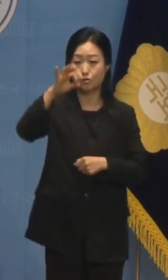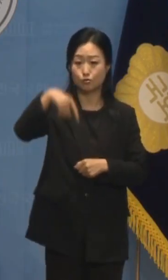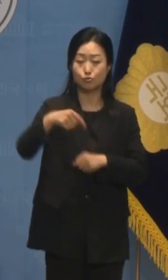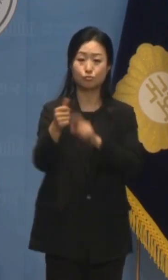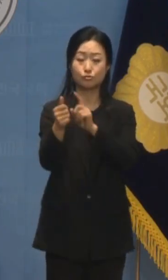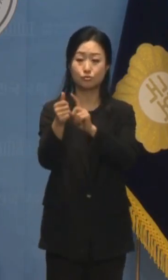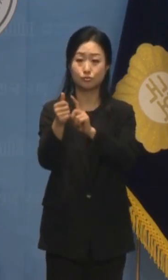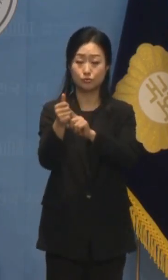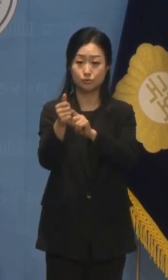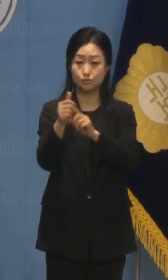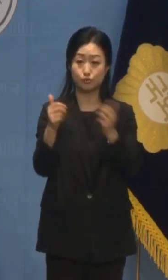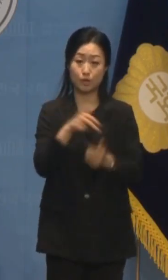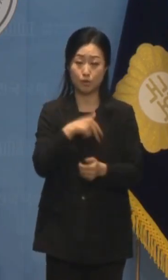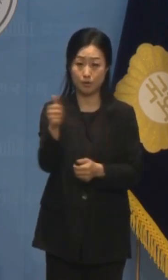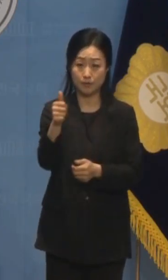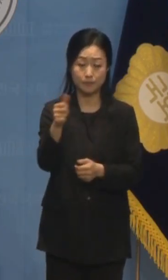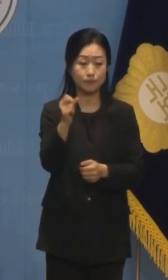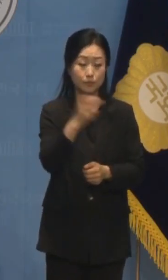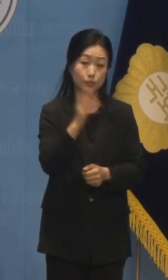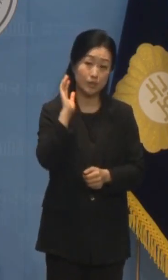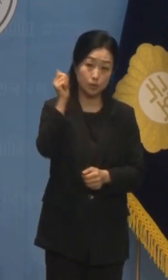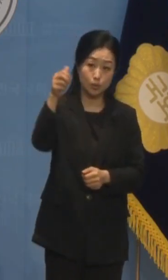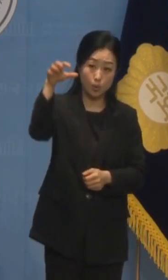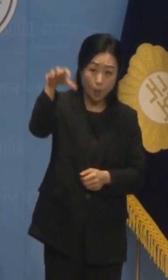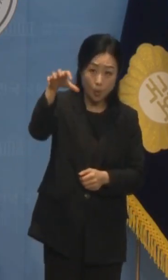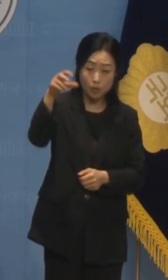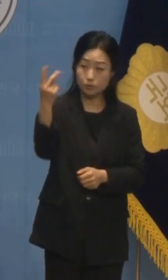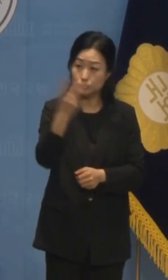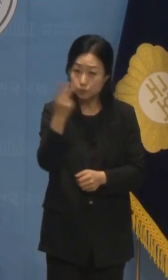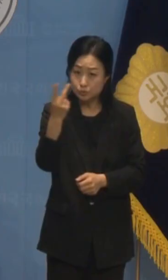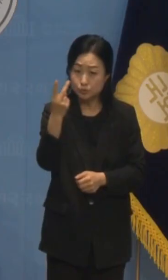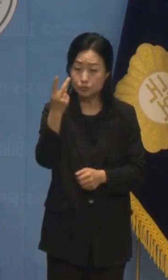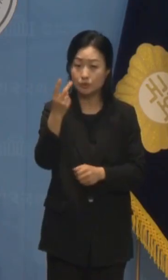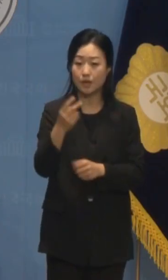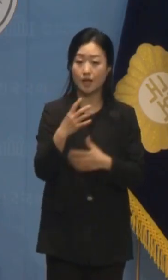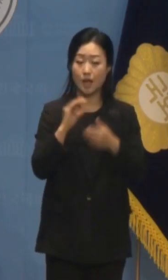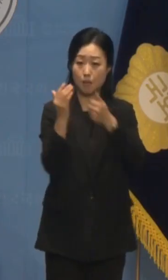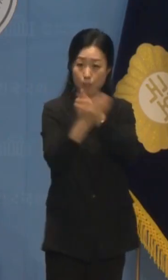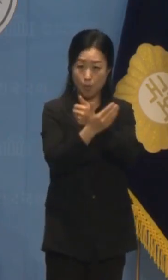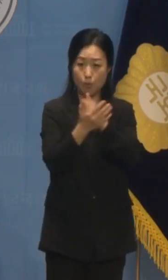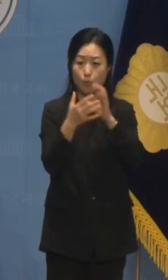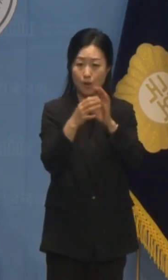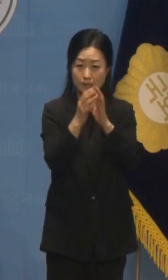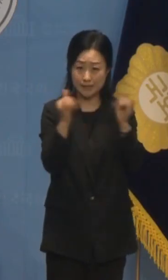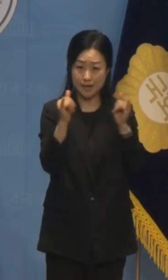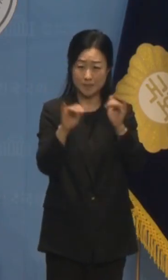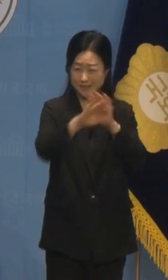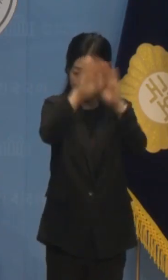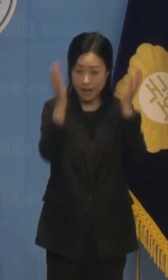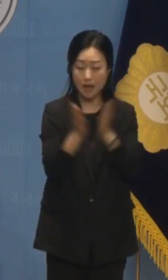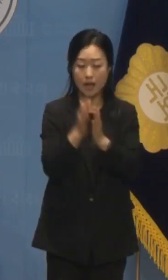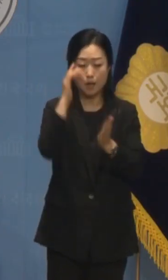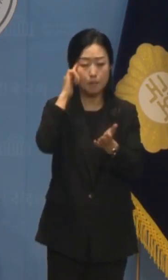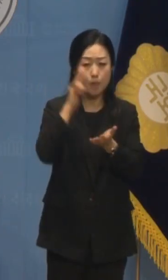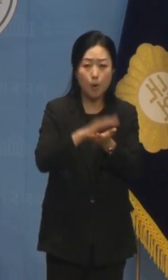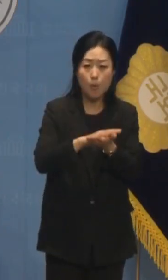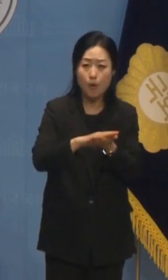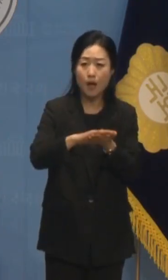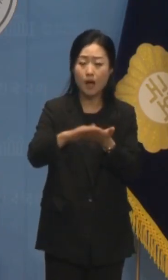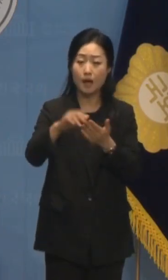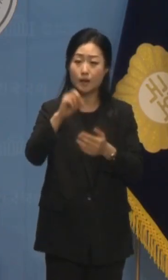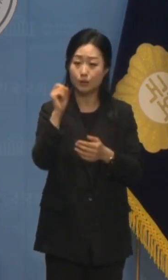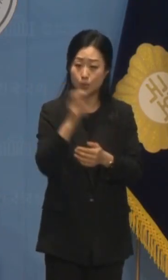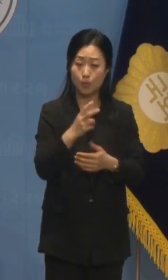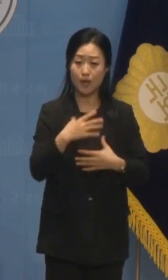국회의원과 용산 대통령실의 최고 안보 책임자가 대한민국의 평화, 국민의